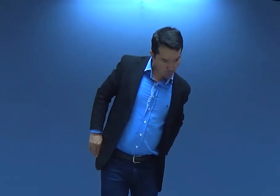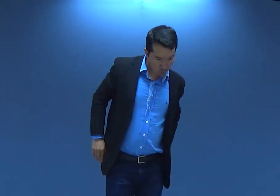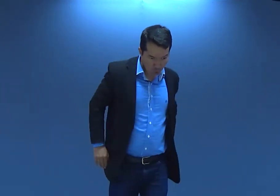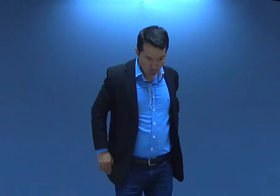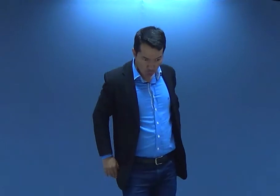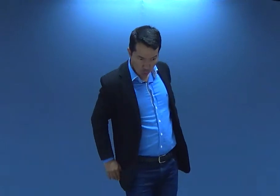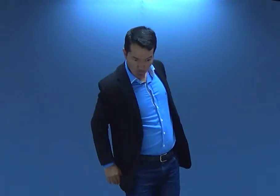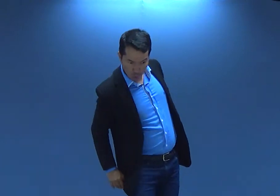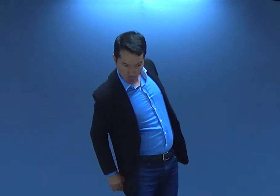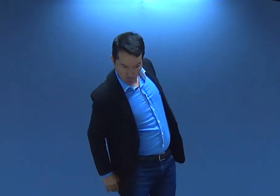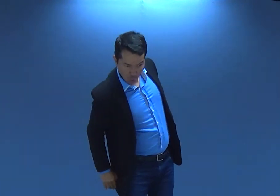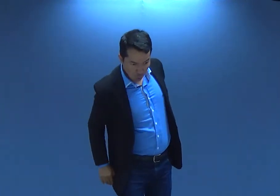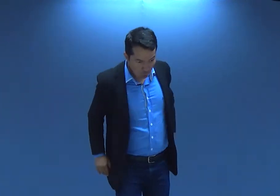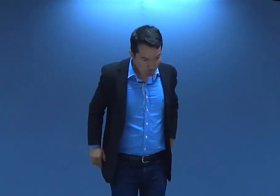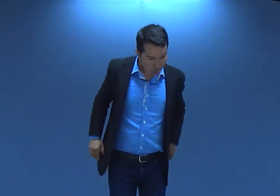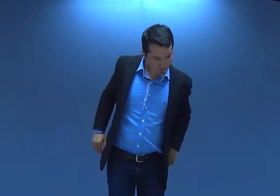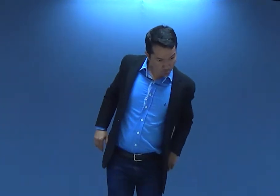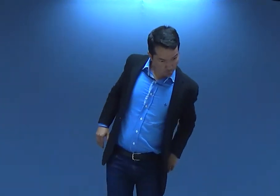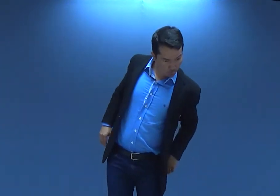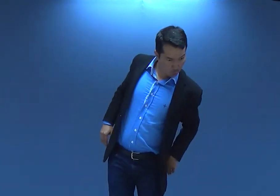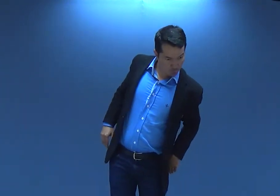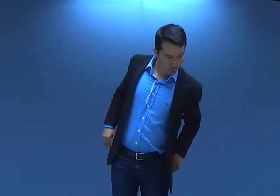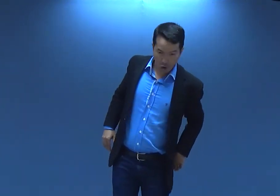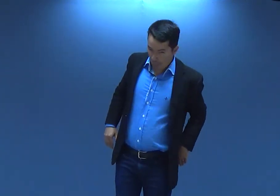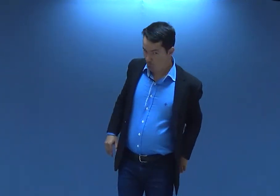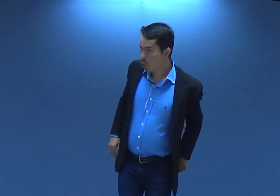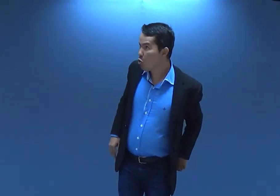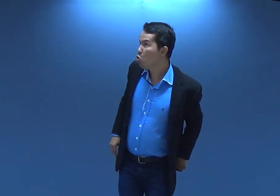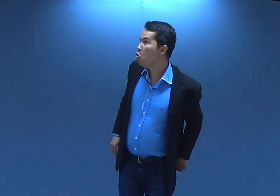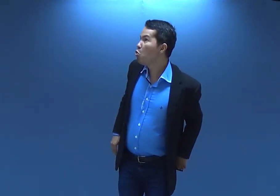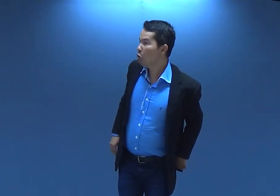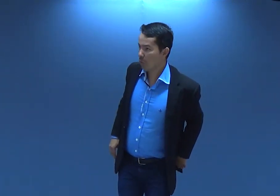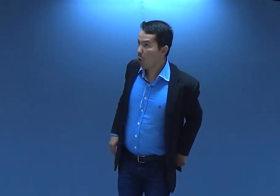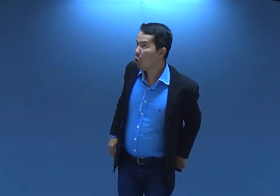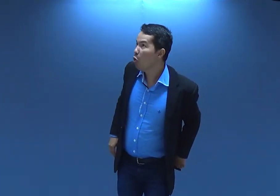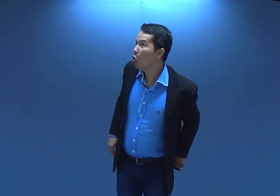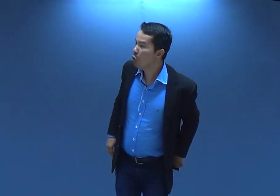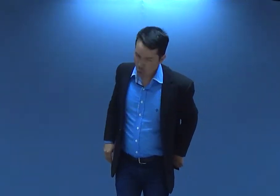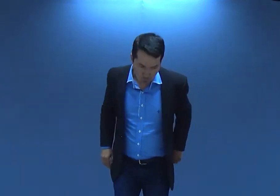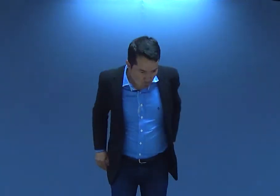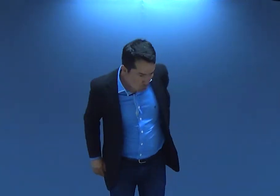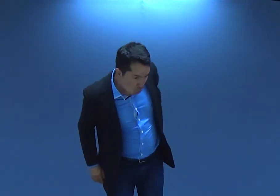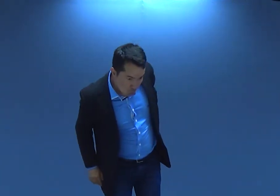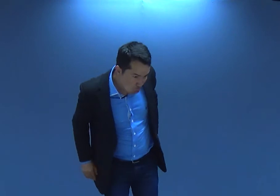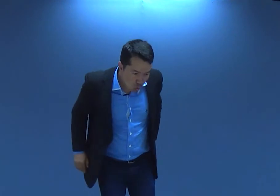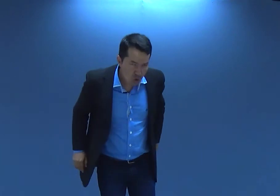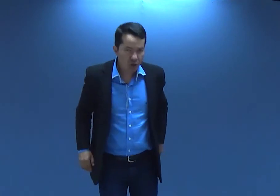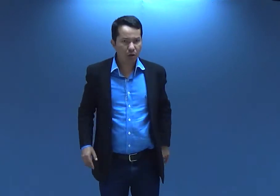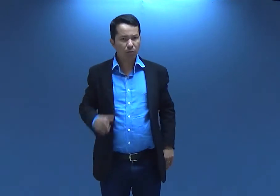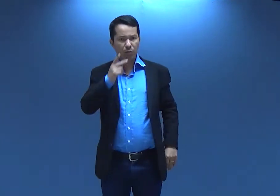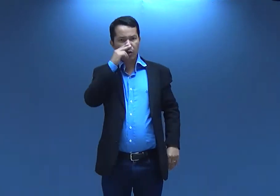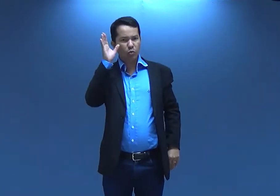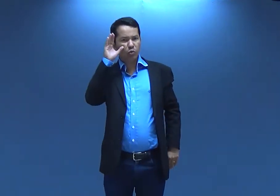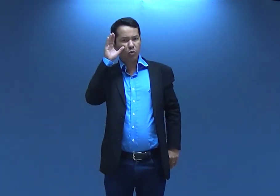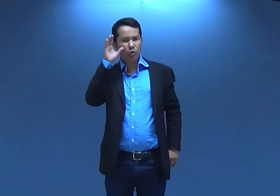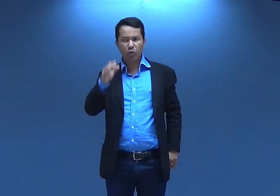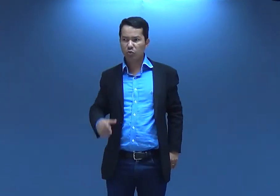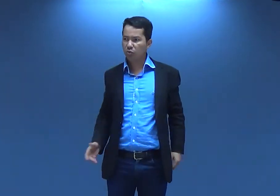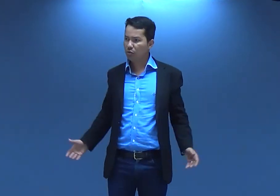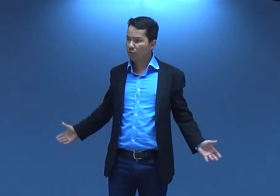olhando. E aí? Que que essa pessoa que tá aqui, né? E fazia... Né? E tava ali. Parece que eles estavam